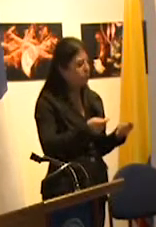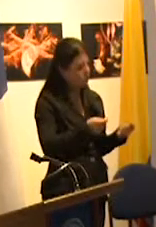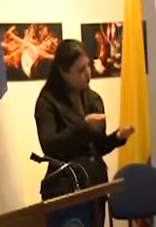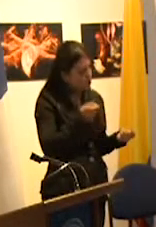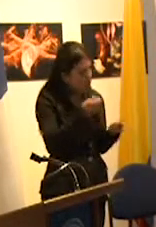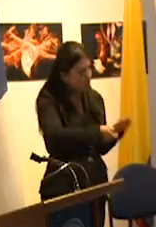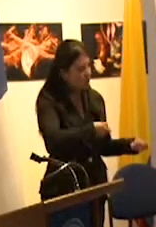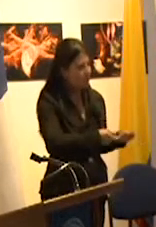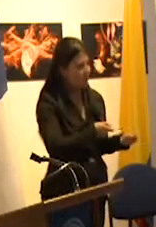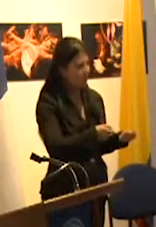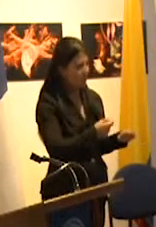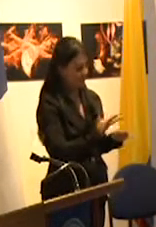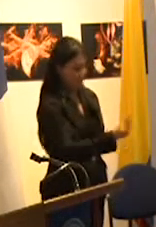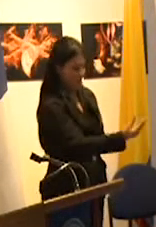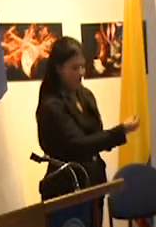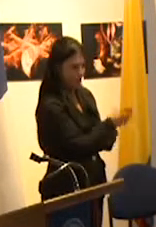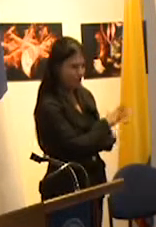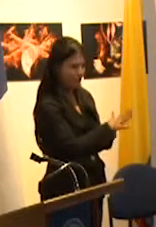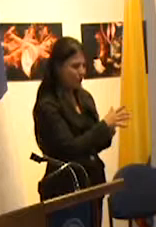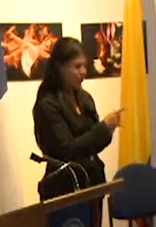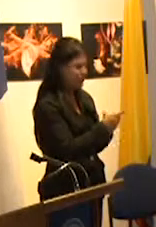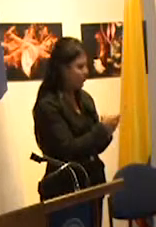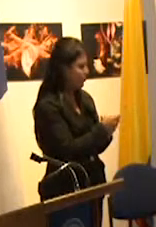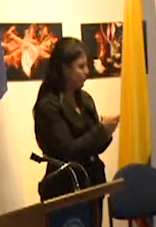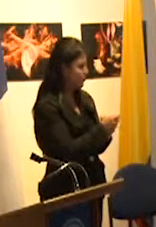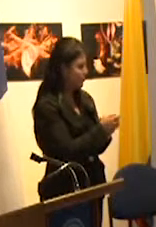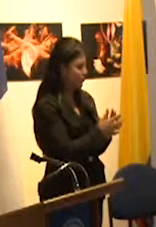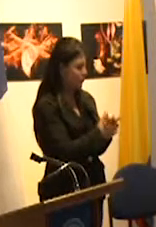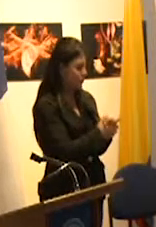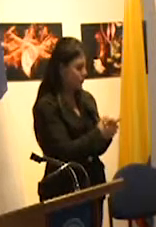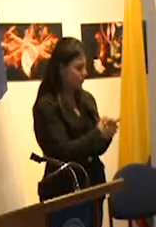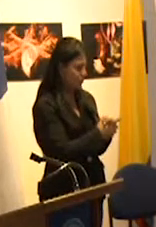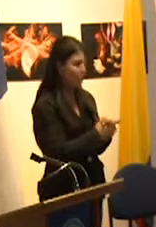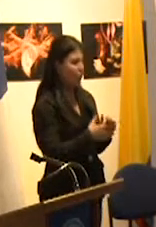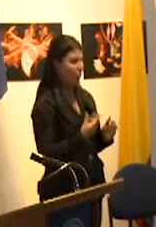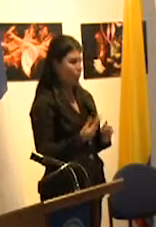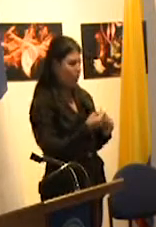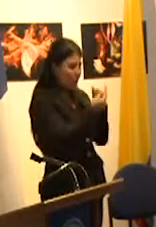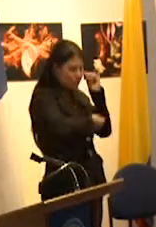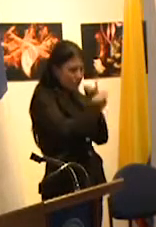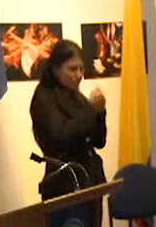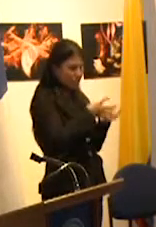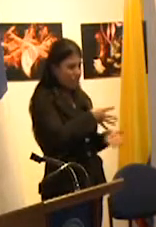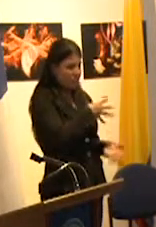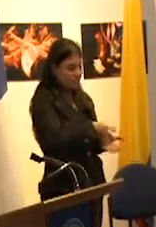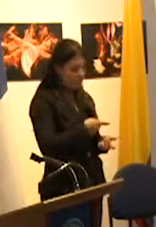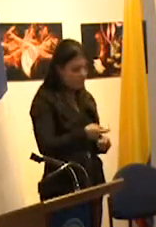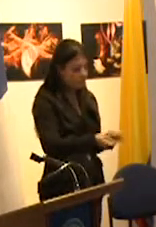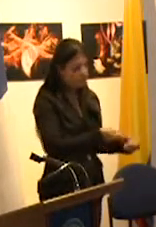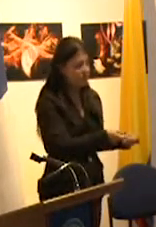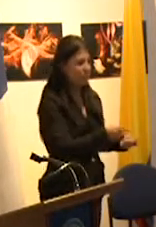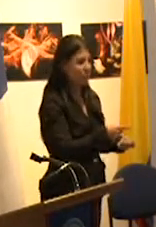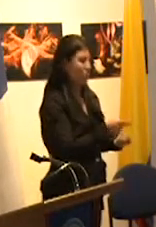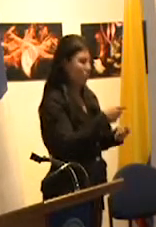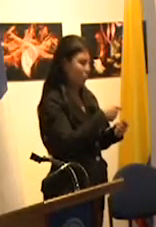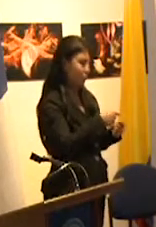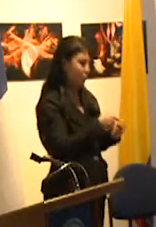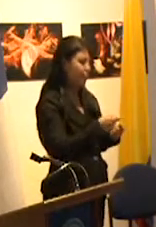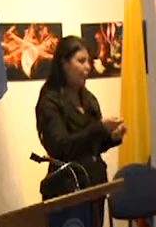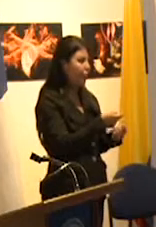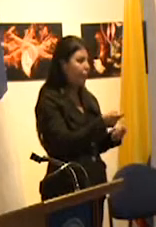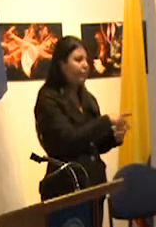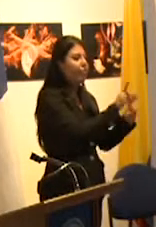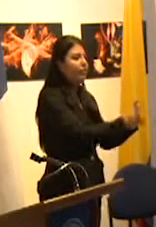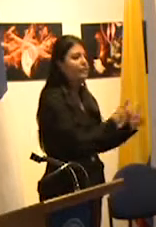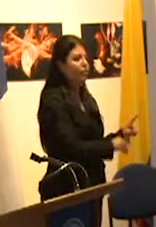dominación de los grupos financieros sobre todas las decisiones de los